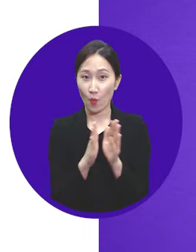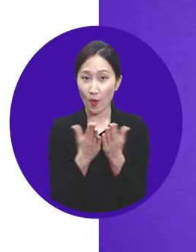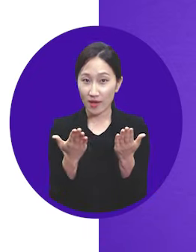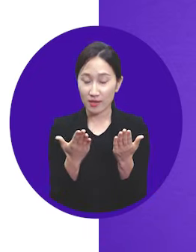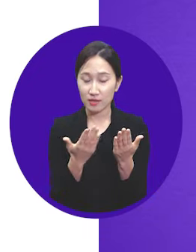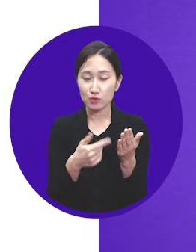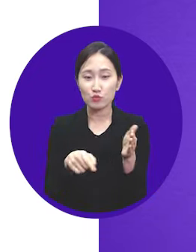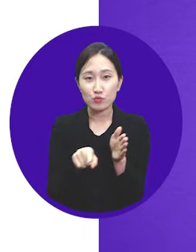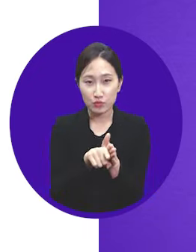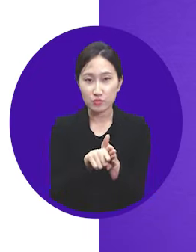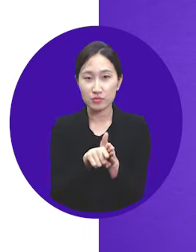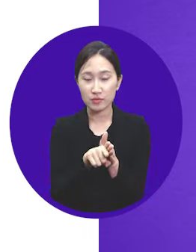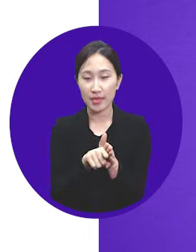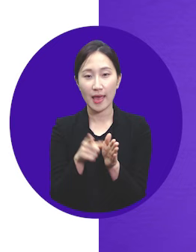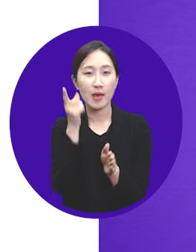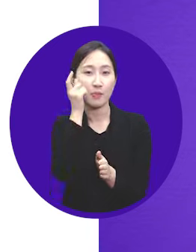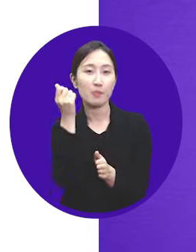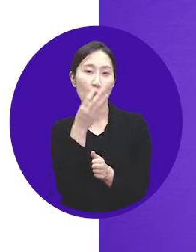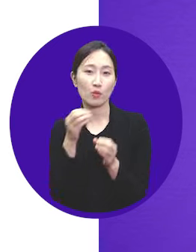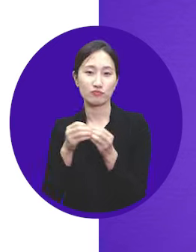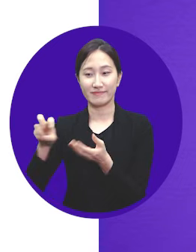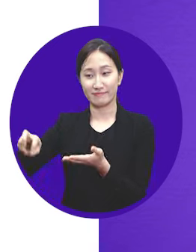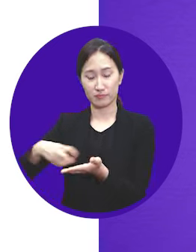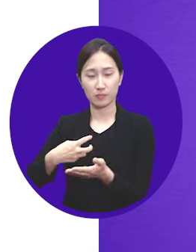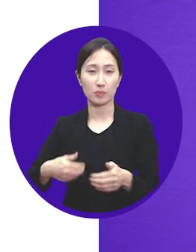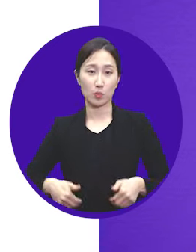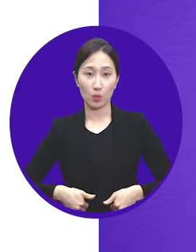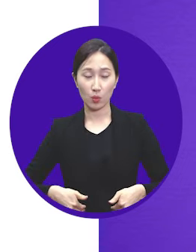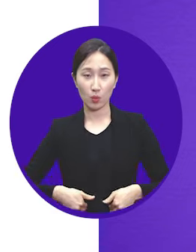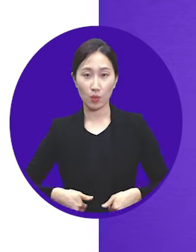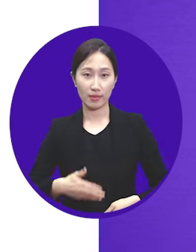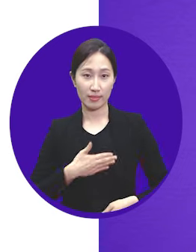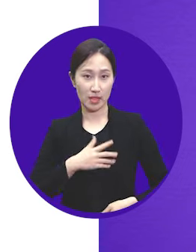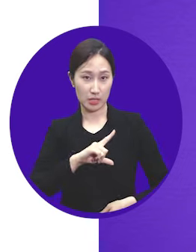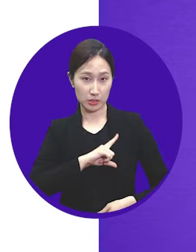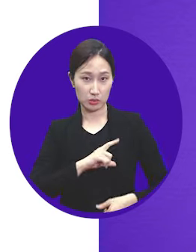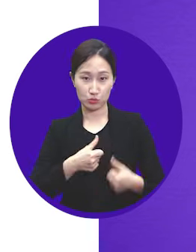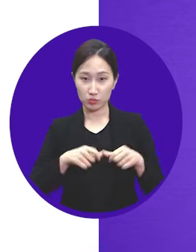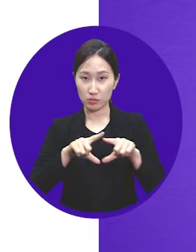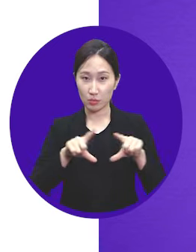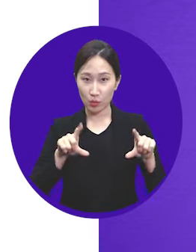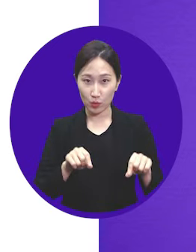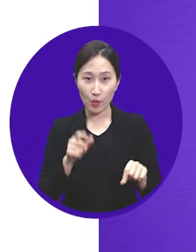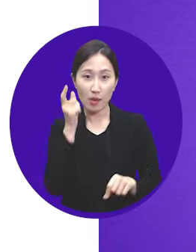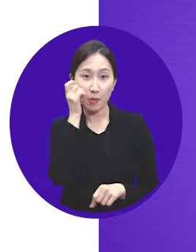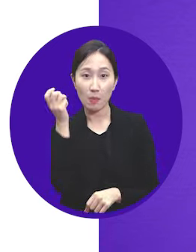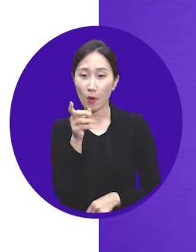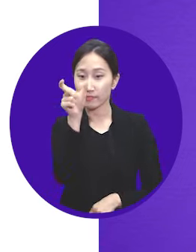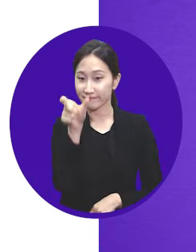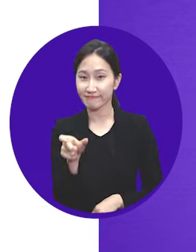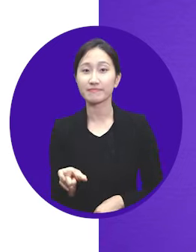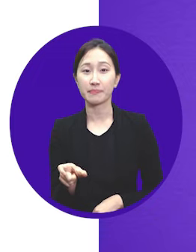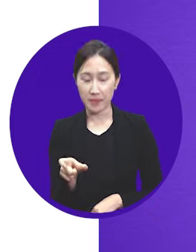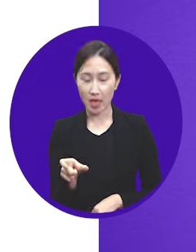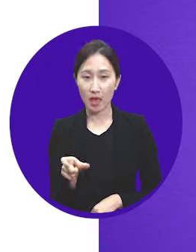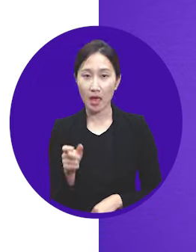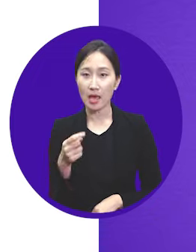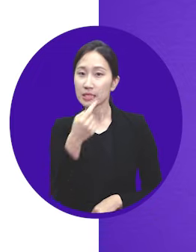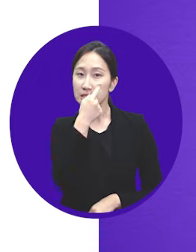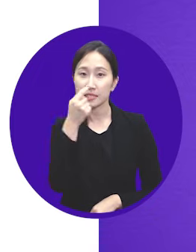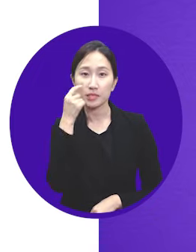본인 확인을 위해서 휴대폰 인증을 해줍니다. 이름과 주민등록번호, 휴대폰 번호를 입력하시고